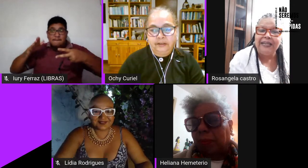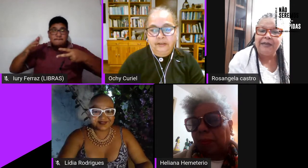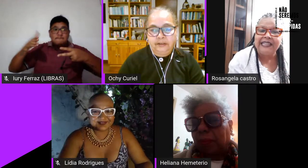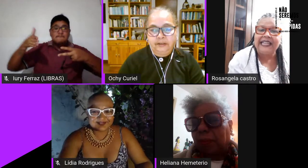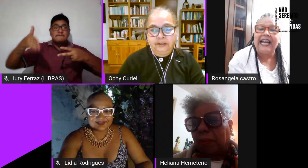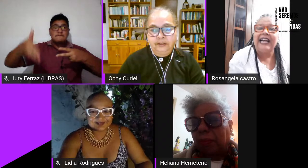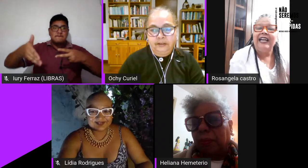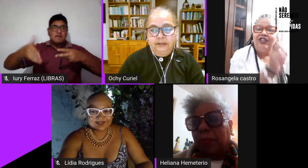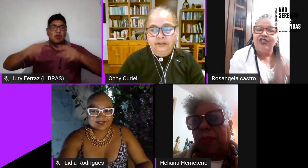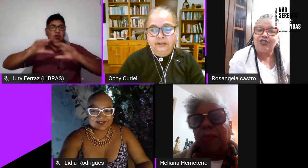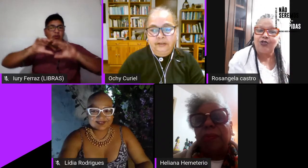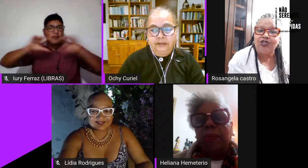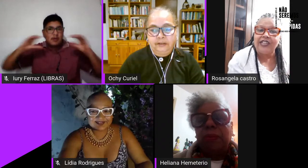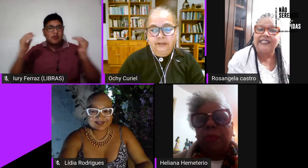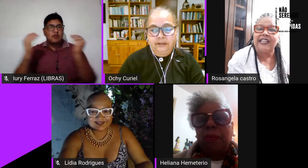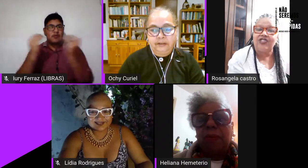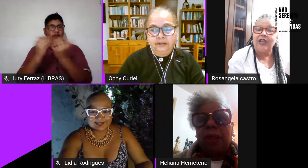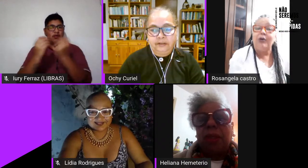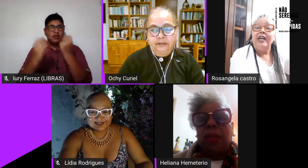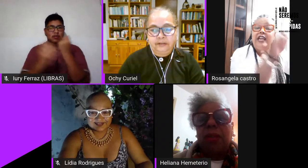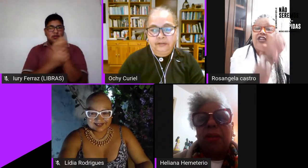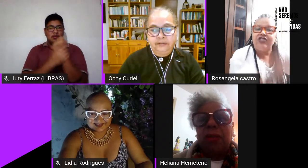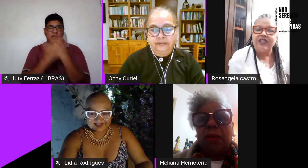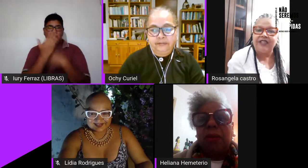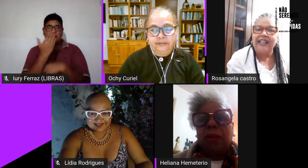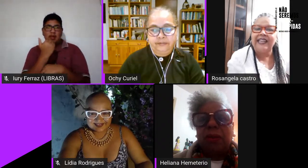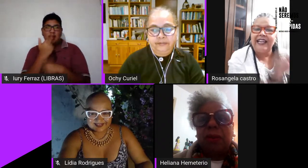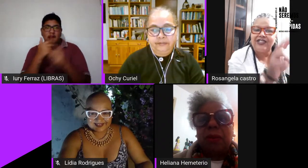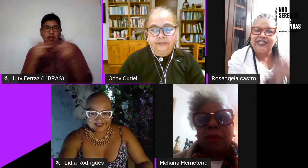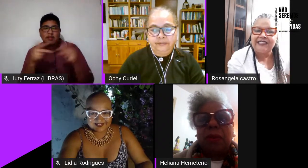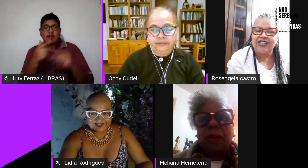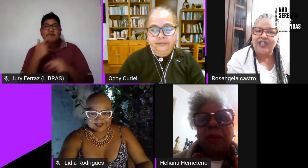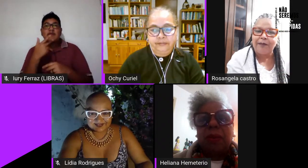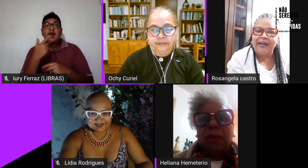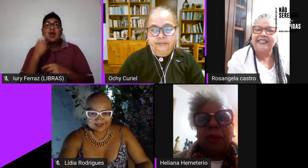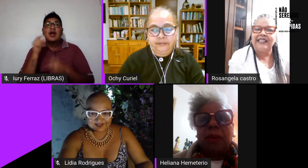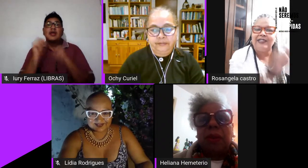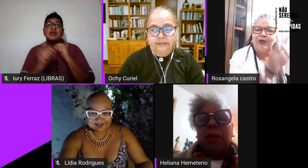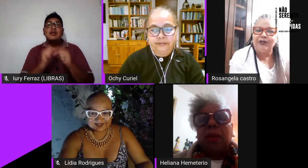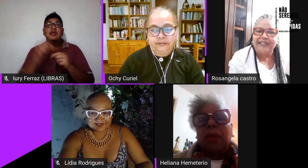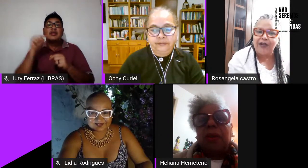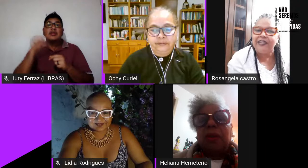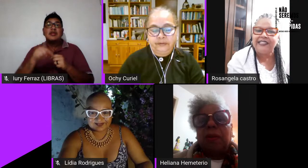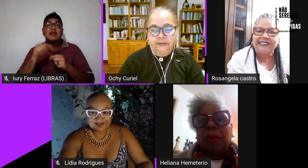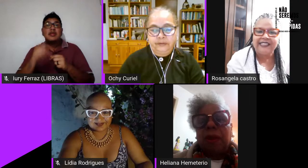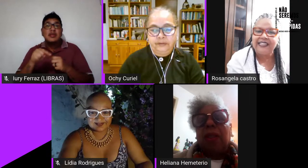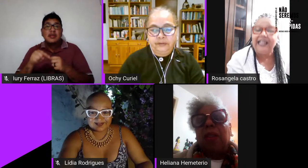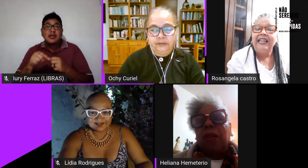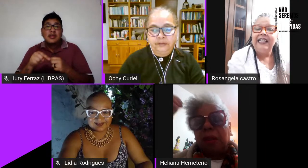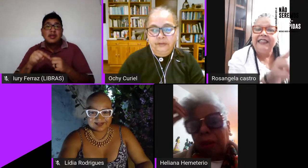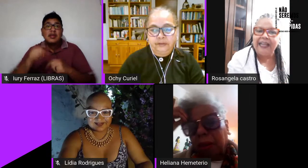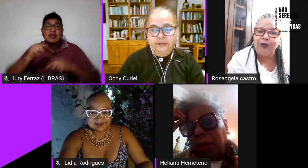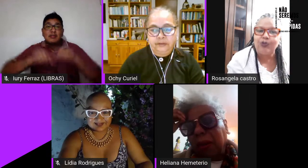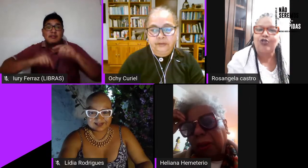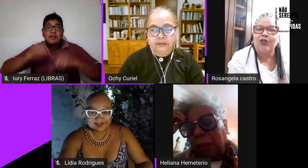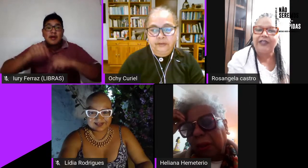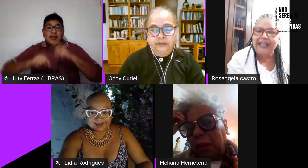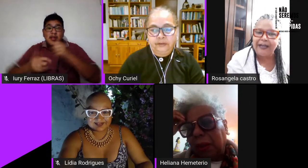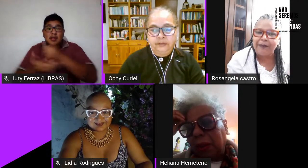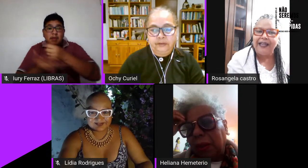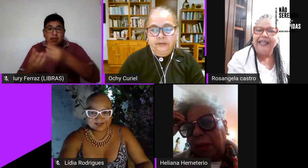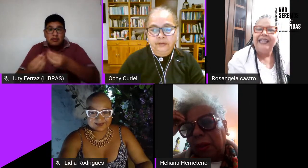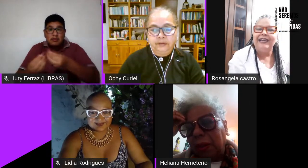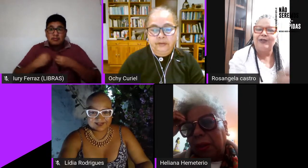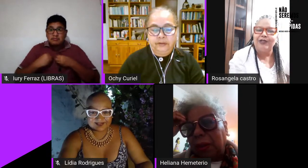alimentar discutir essa questão e dizer que esta cesta básica que nos é oferecida não nos